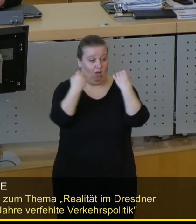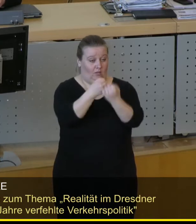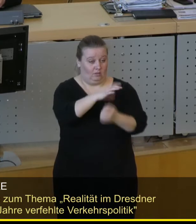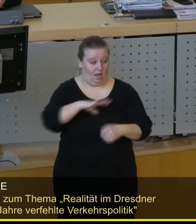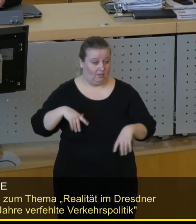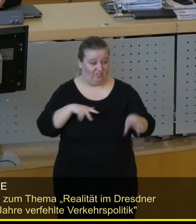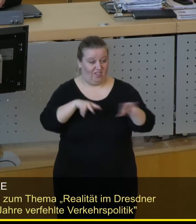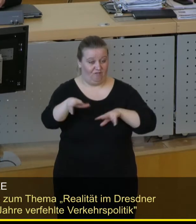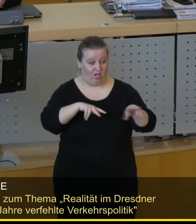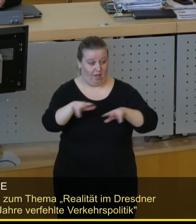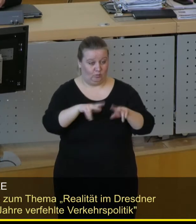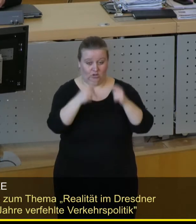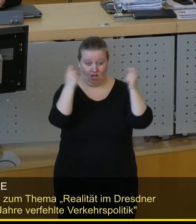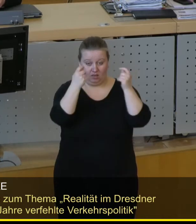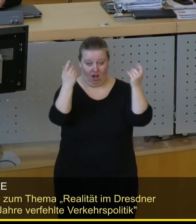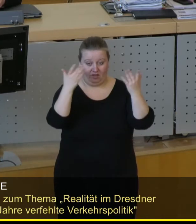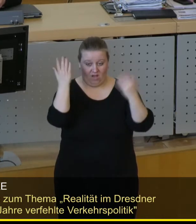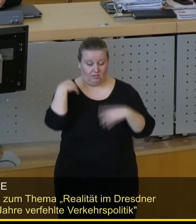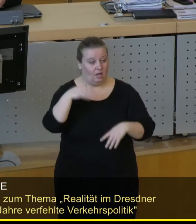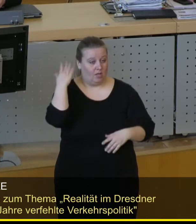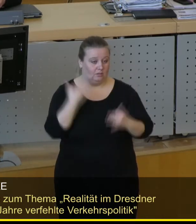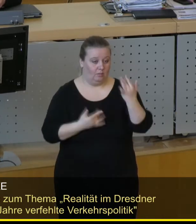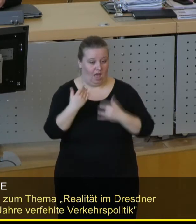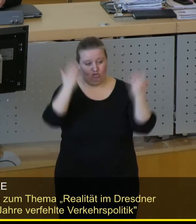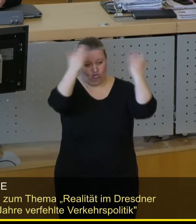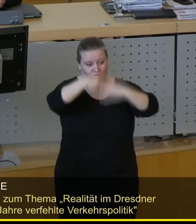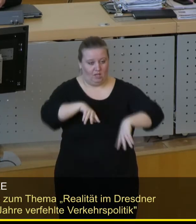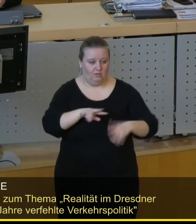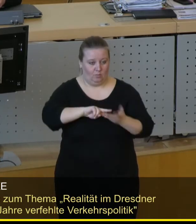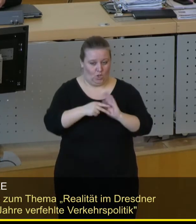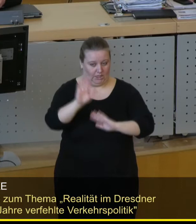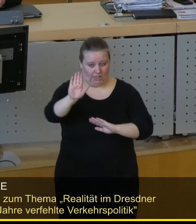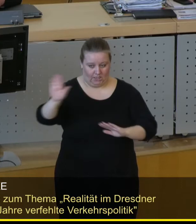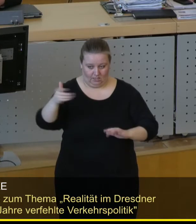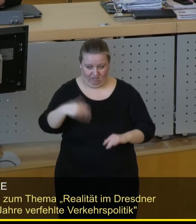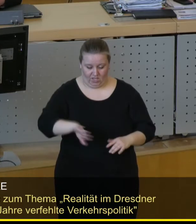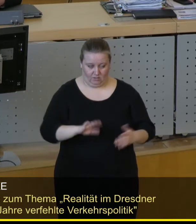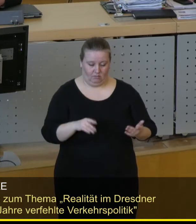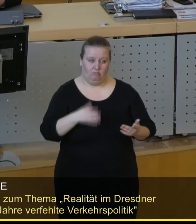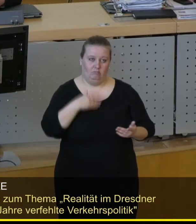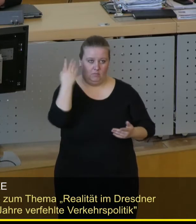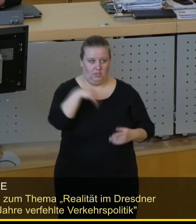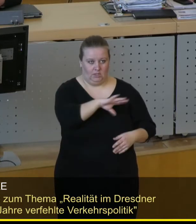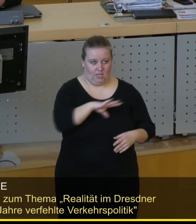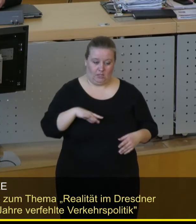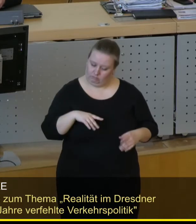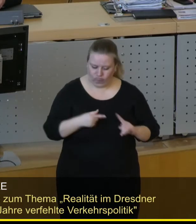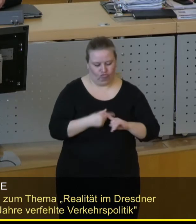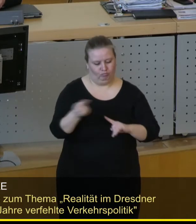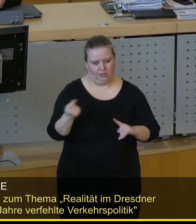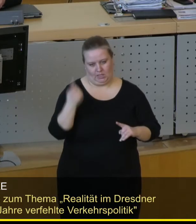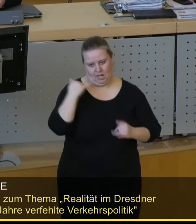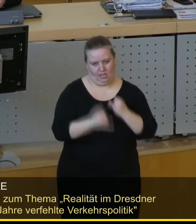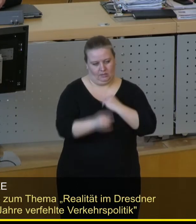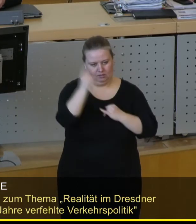verkehrspolitischen Skandal gibt, dann ist es die Bilanz einer schwarzen Verkehrspolitik. Wir sind in Sachsen einsamer Spitzenreiter im